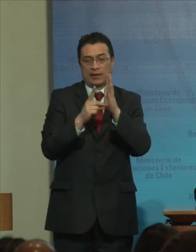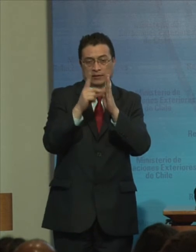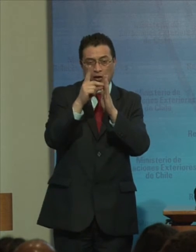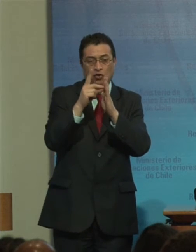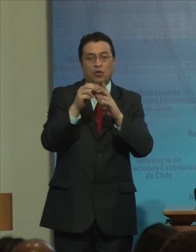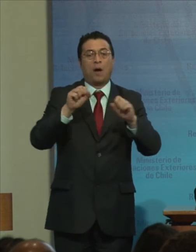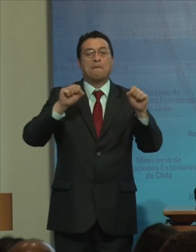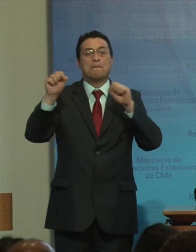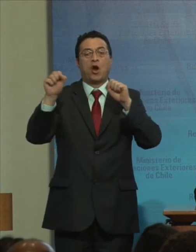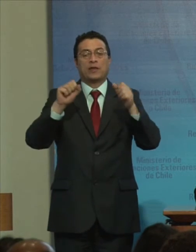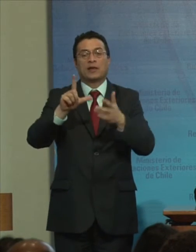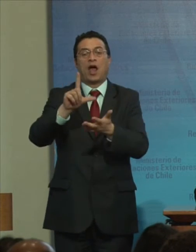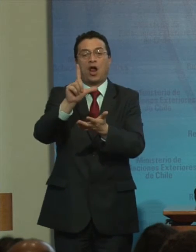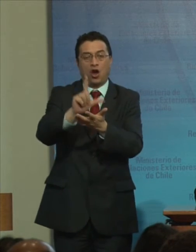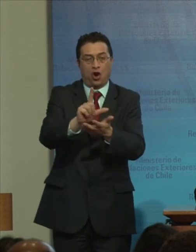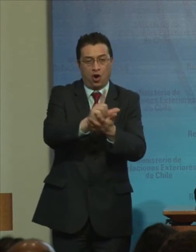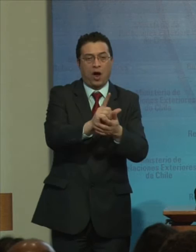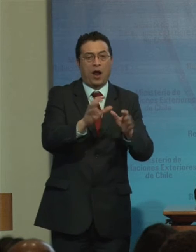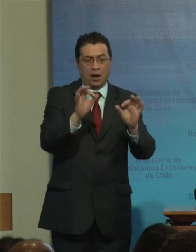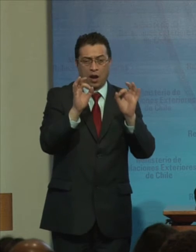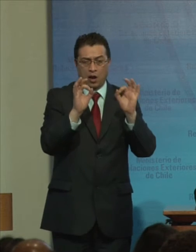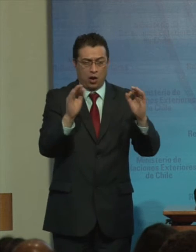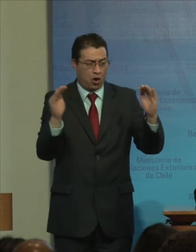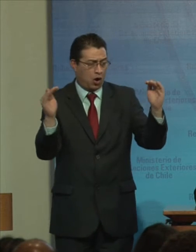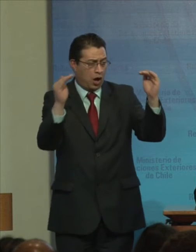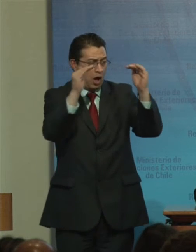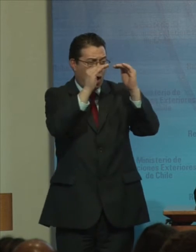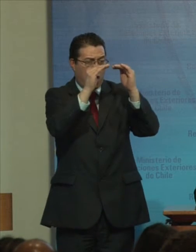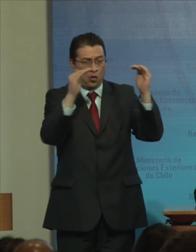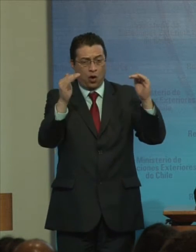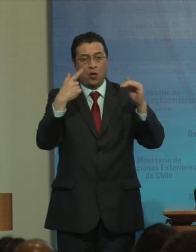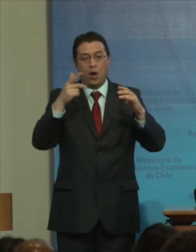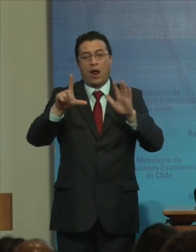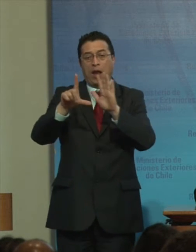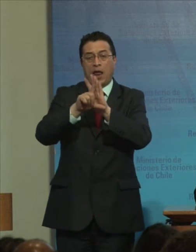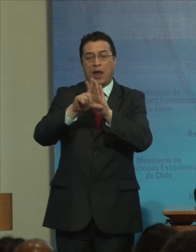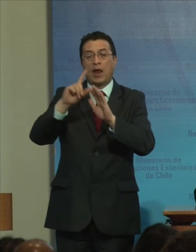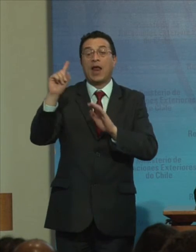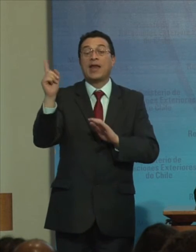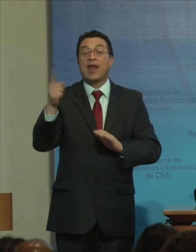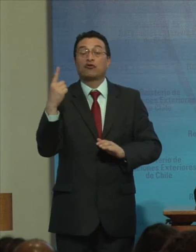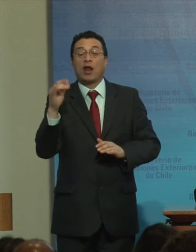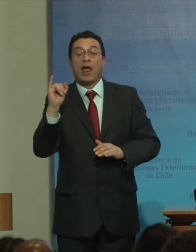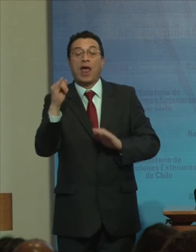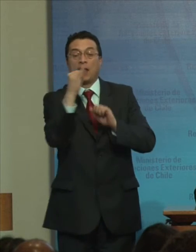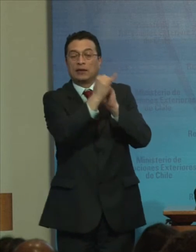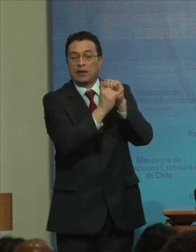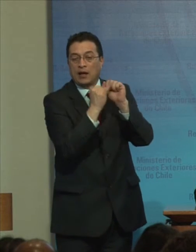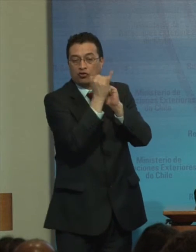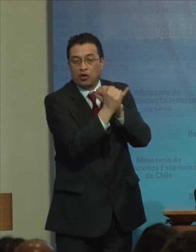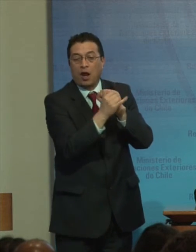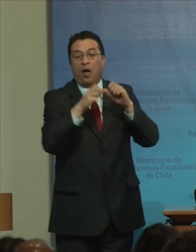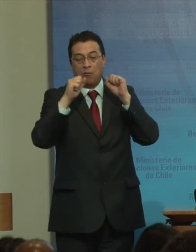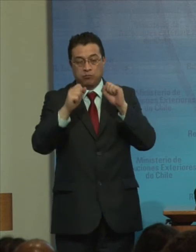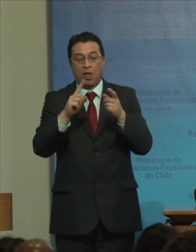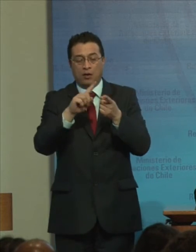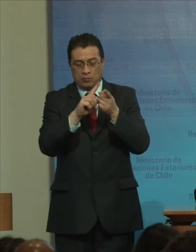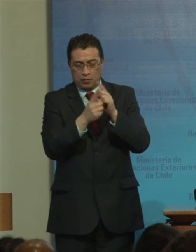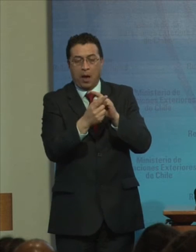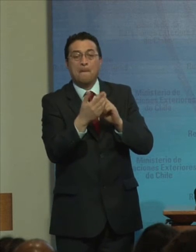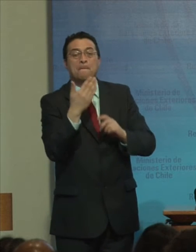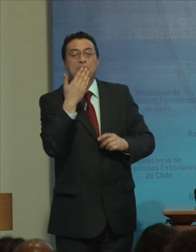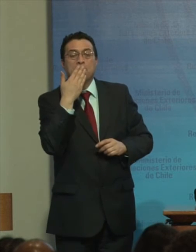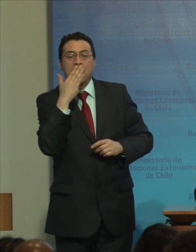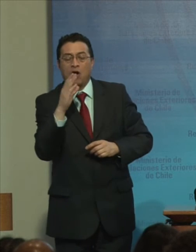De políticas locales Acorde Al marco internacional Y nacional Que puedan traducirse En mejora